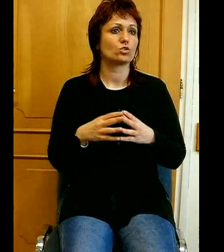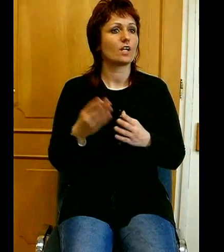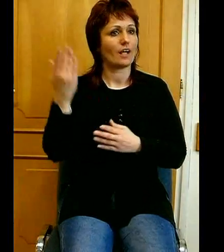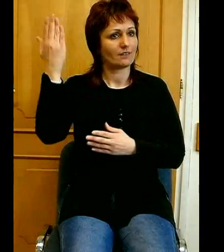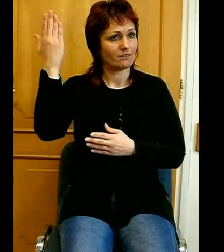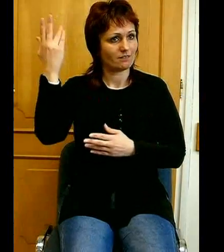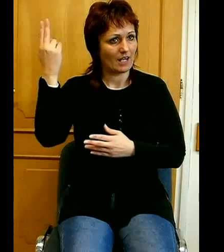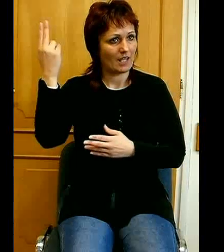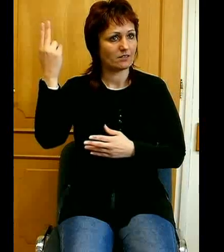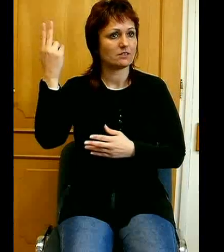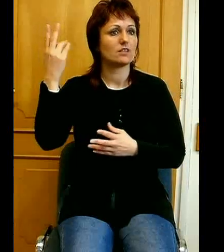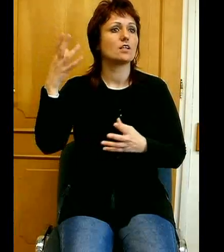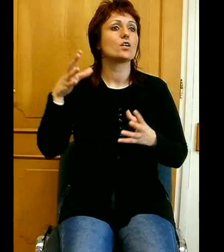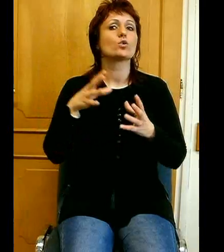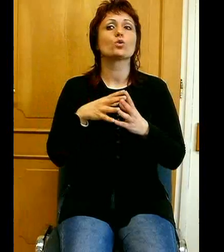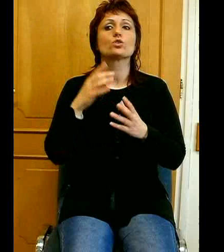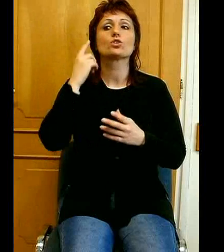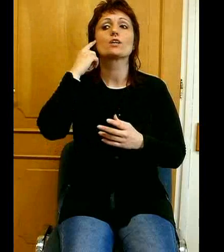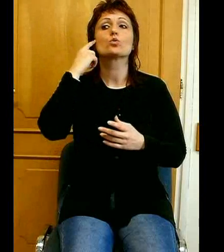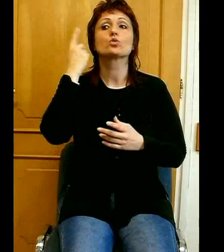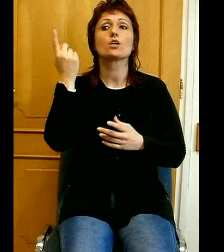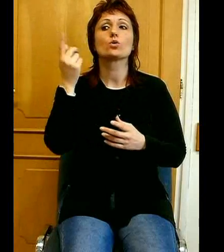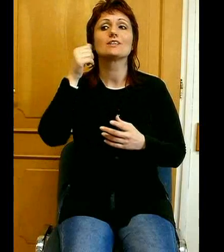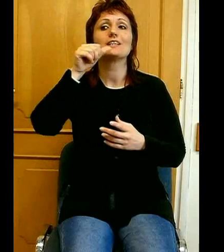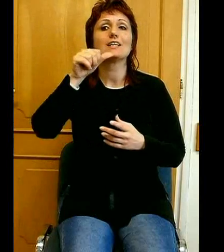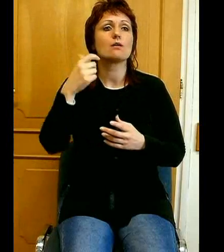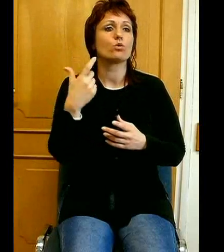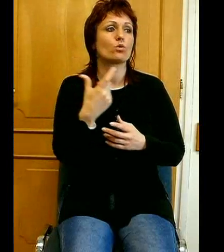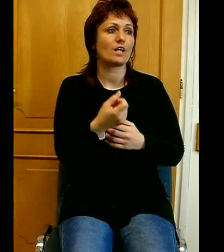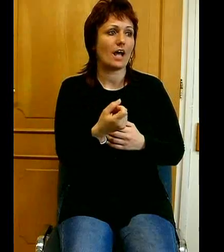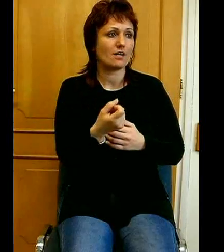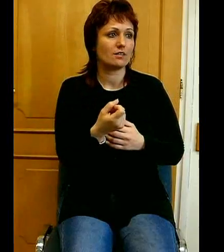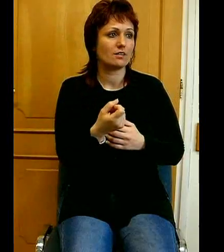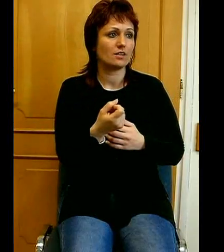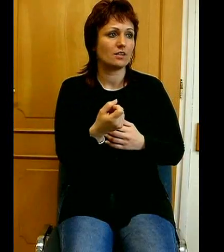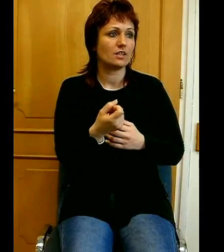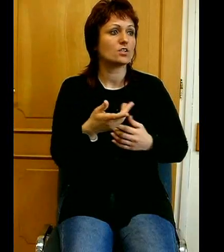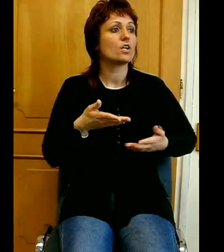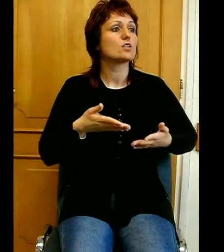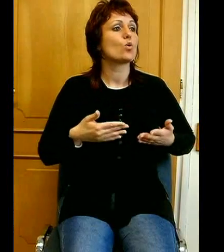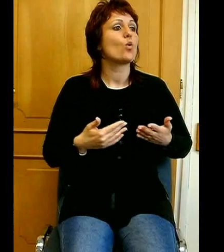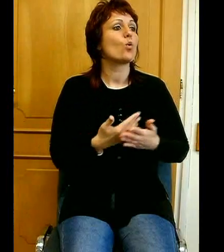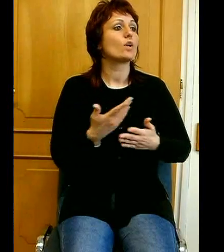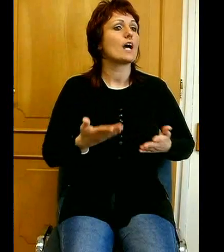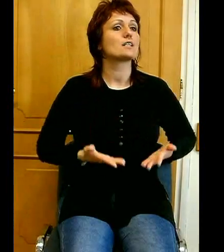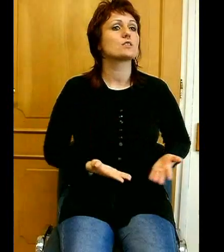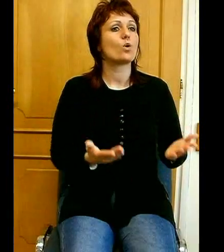népünkkel, és a lelki összetartozást az újjászületettekkel, a Krisztus népével,